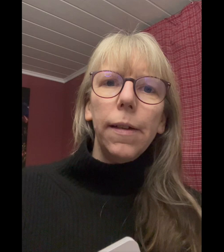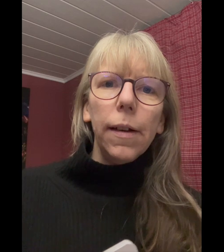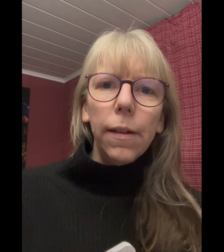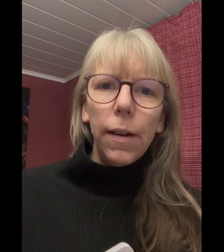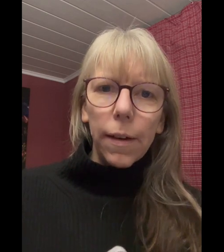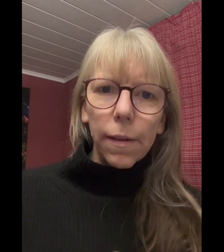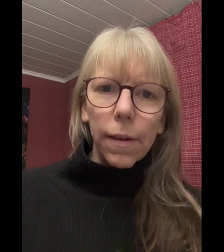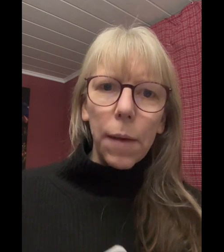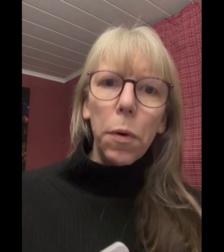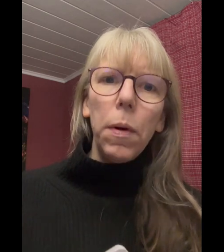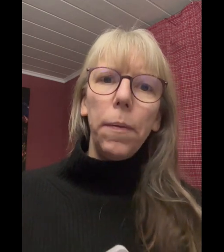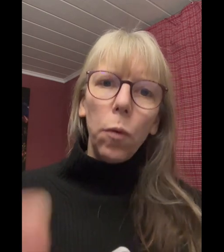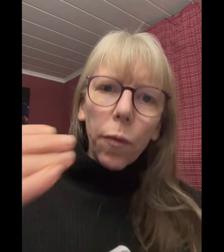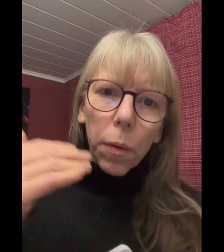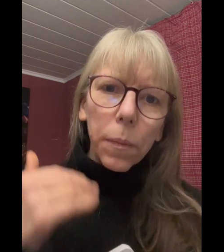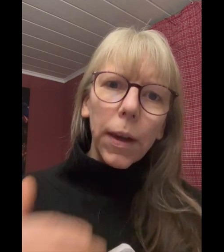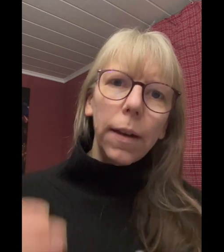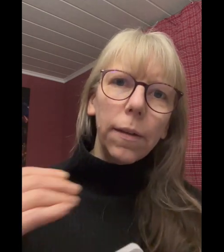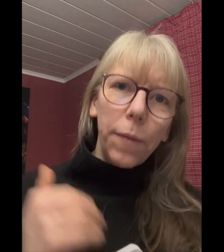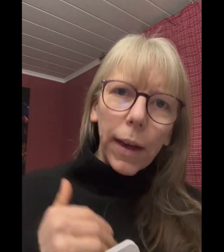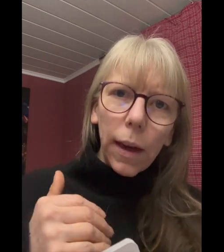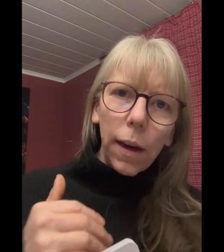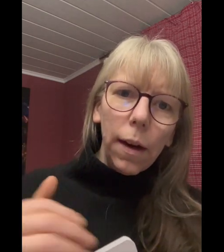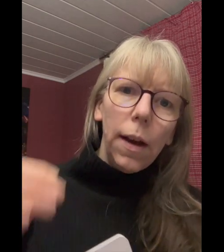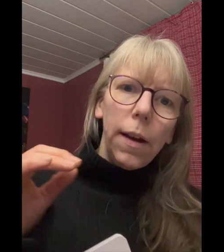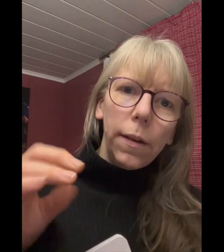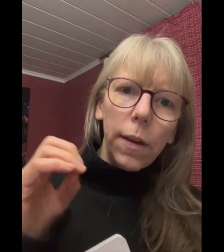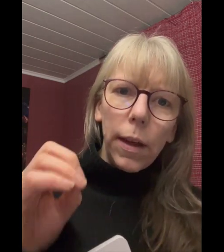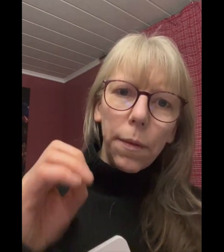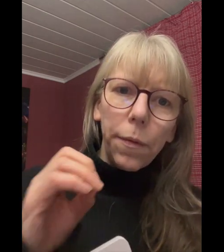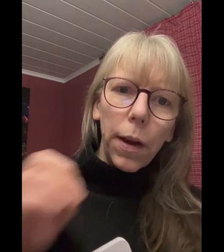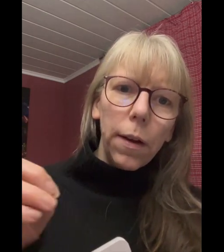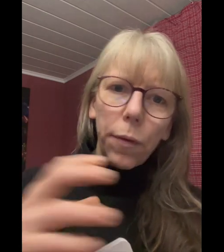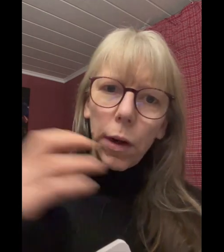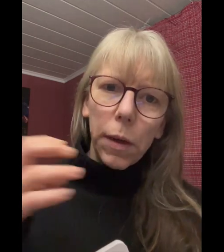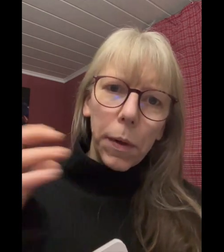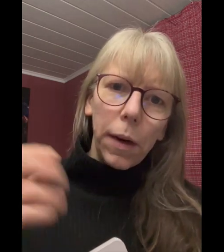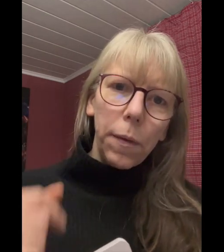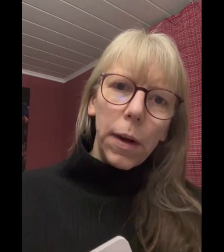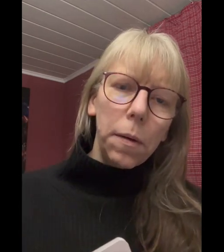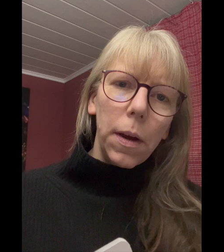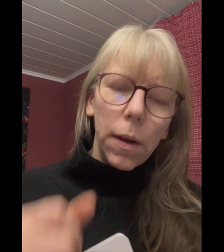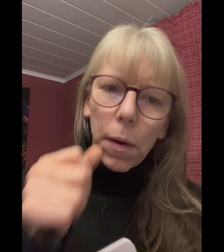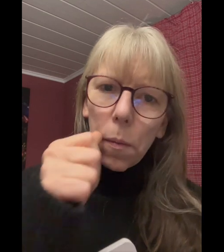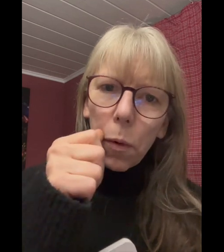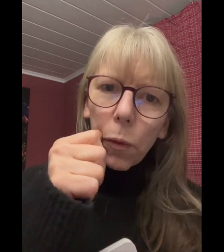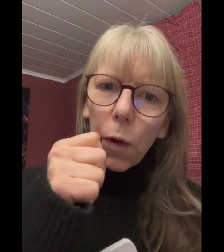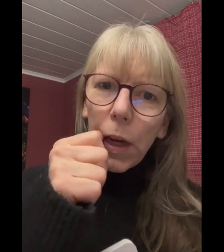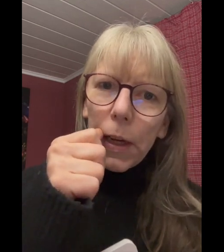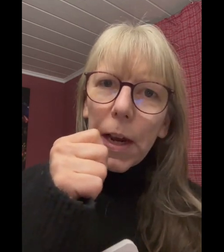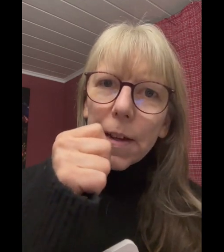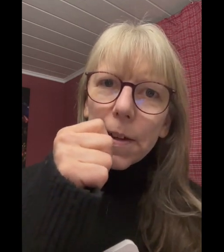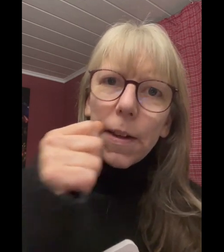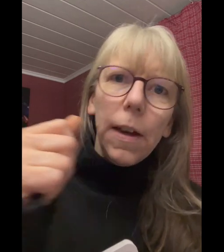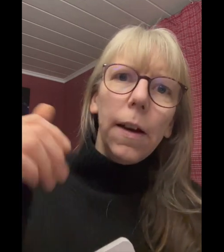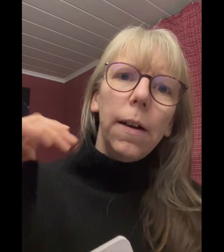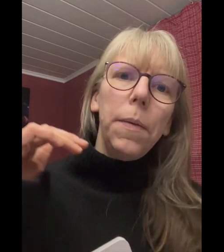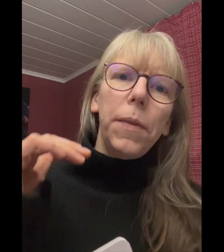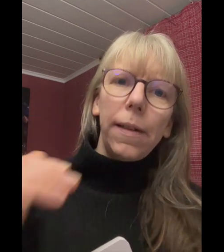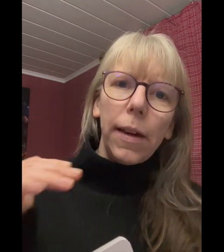sagt sie, das ist kein Problem. Nur vom Tresen weggehen ist in ihrem Falle, vor allen Dingen immer dann, wenn Berufskollegen nicht da sind, tatsächlich